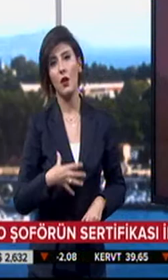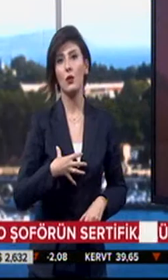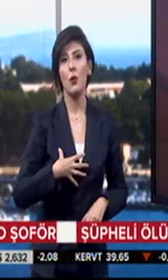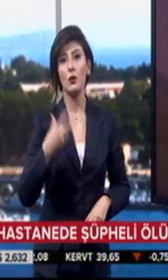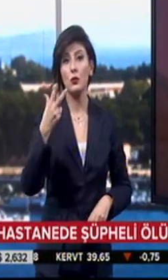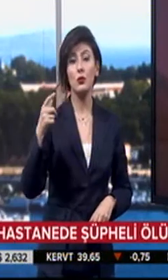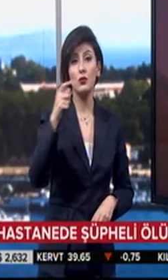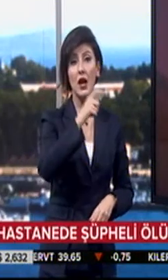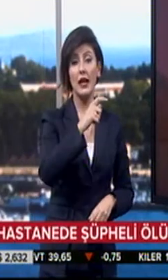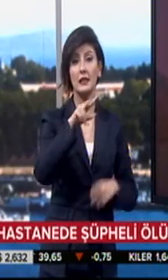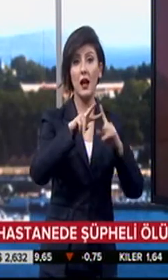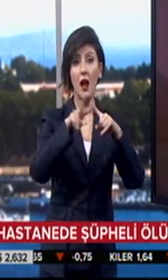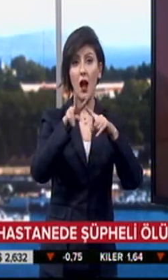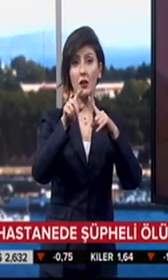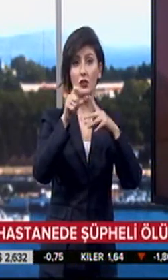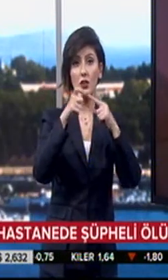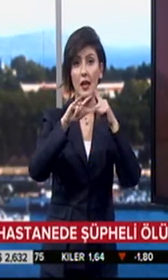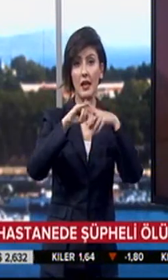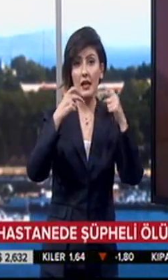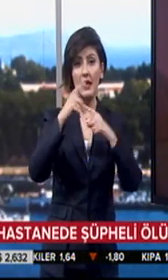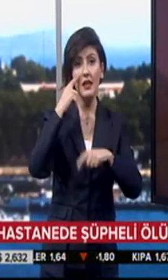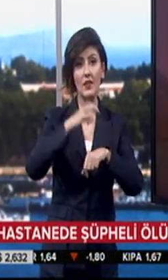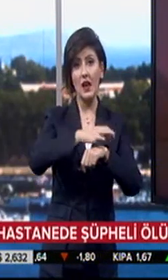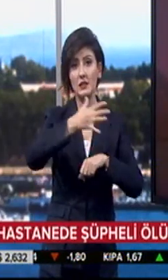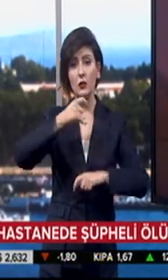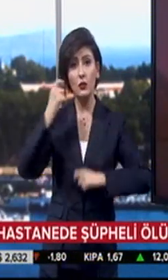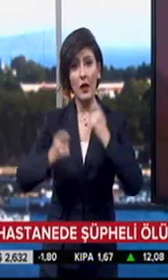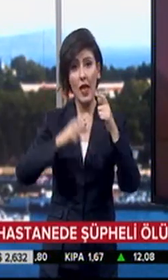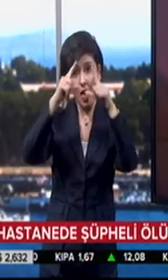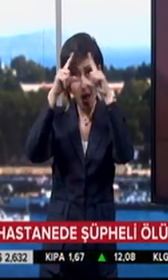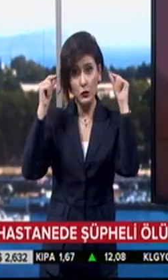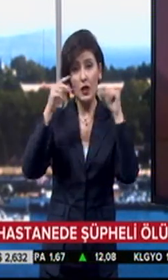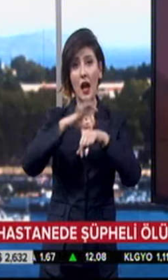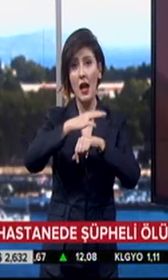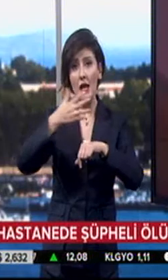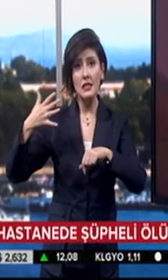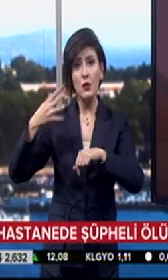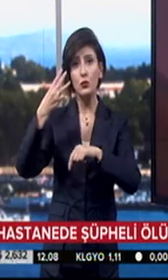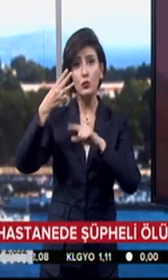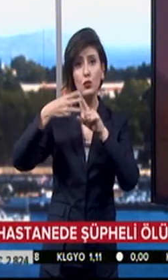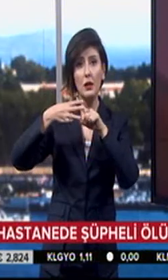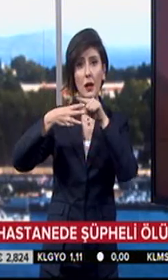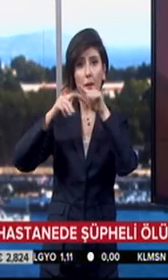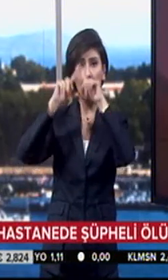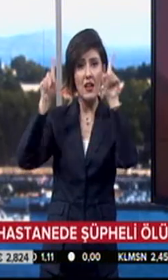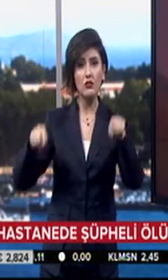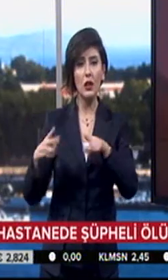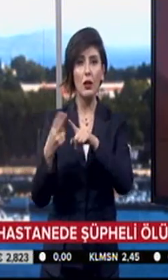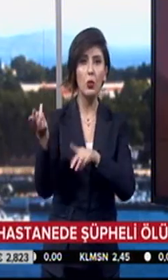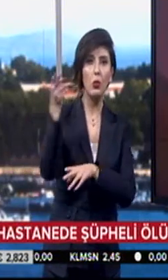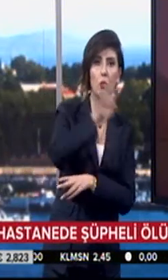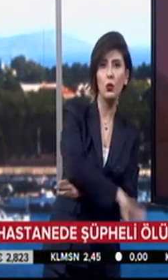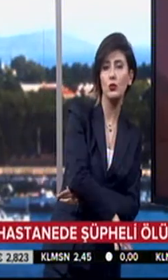Konya'da 3 aydır Akşehir Devlet Hastanesi'nde görev yapan hemşire hastanenin 3. katındaki pencereden aşağı